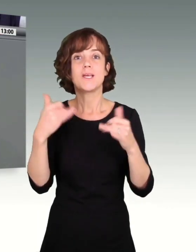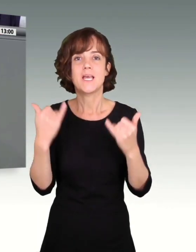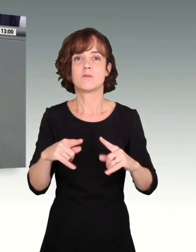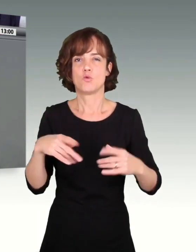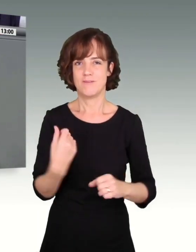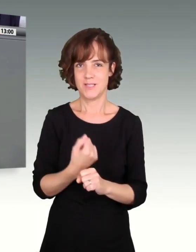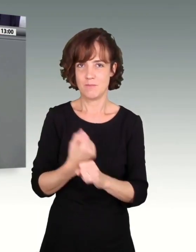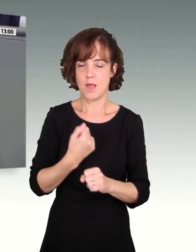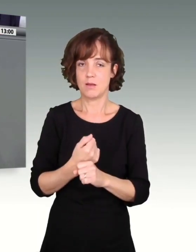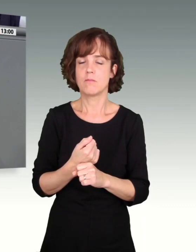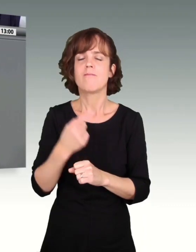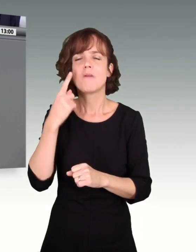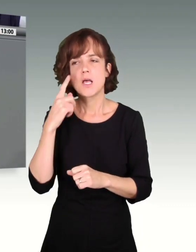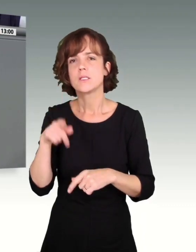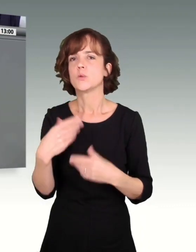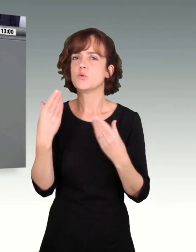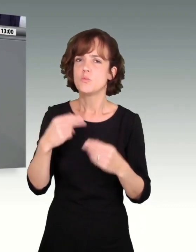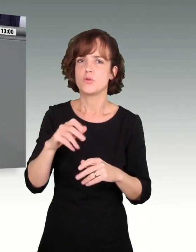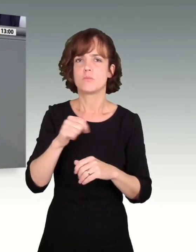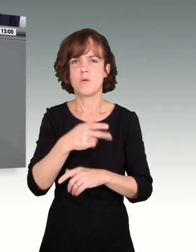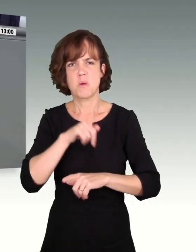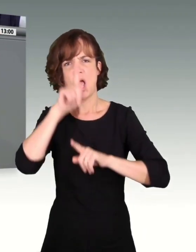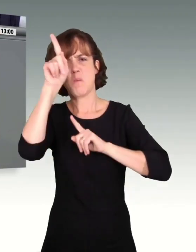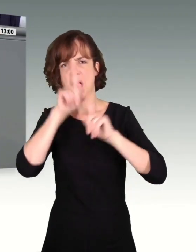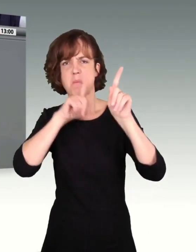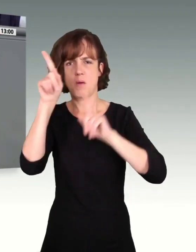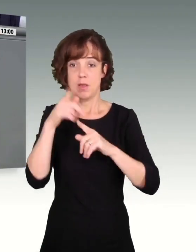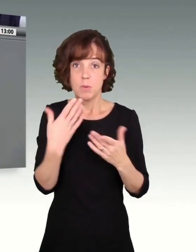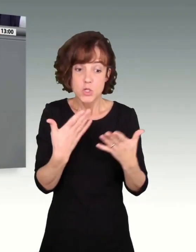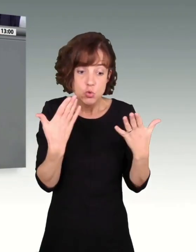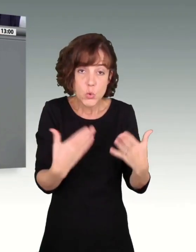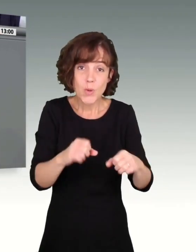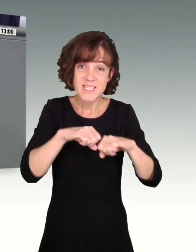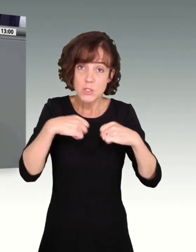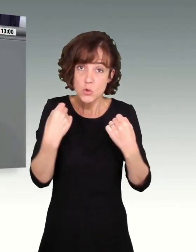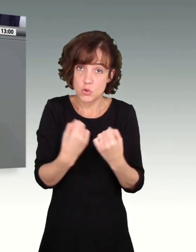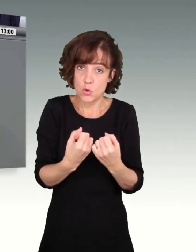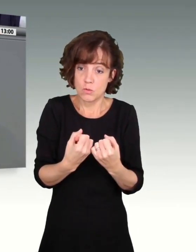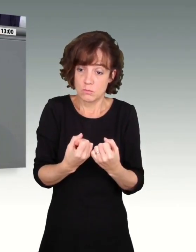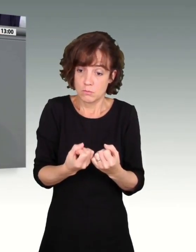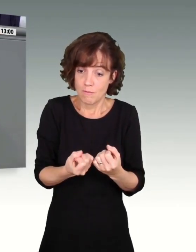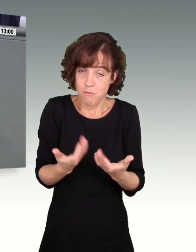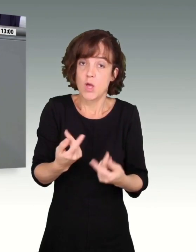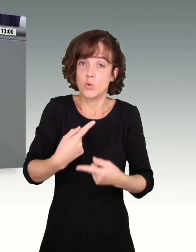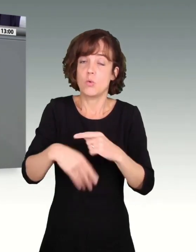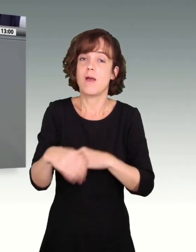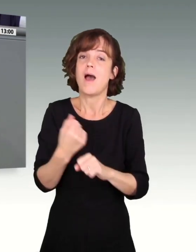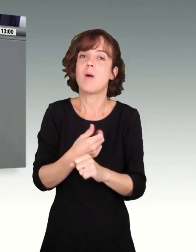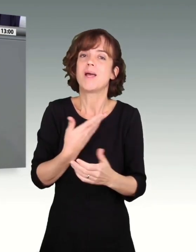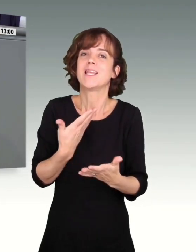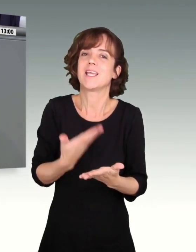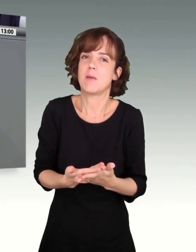tätig werden. Ich weiß, dann fangen gleich wieder einige zum Schreien an. Aber diese Situation, die ist verursacht worden durch die Arbeitgeberseite in der